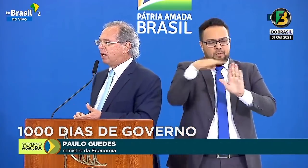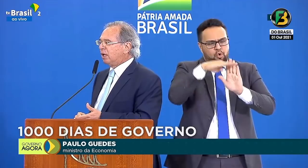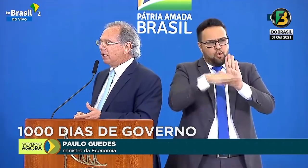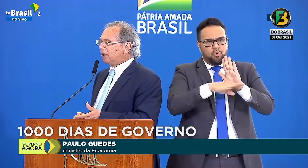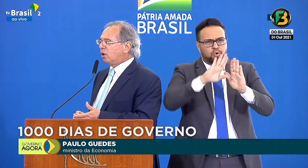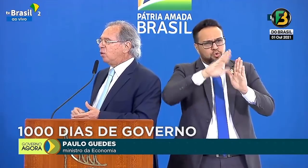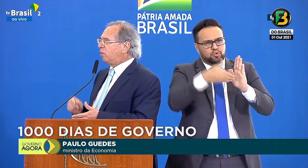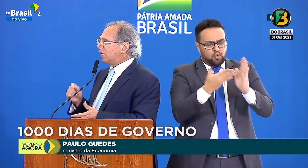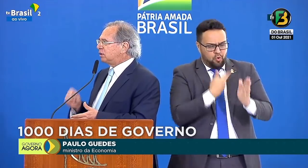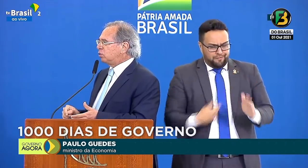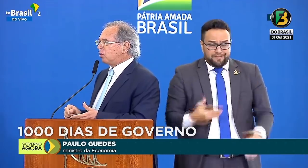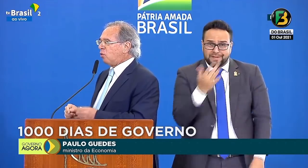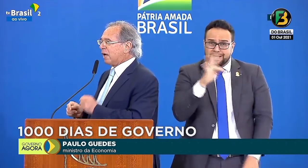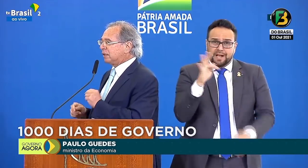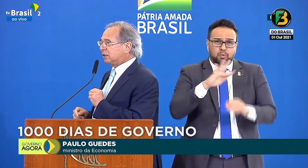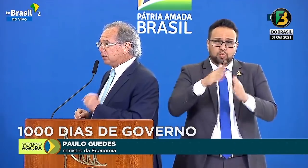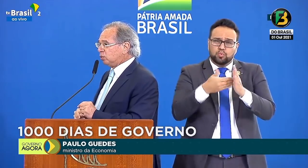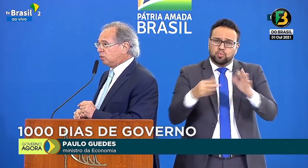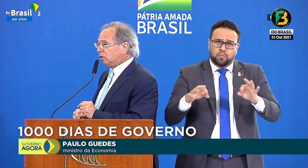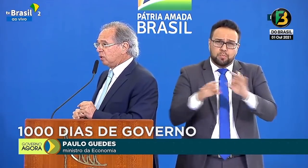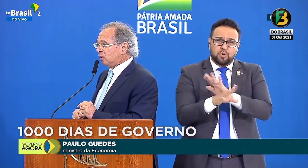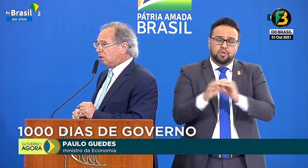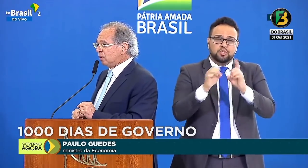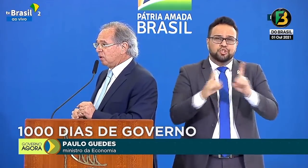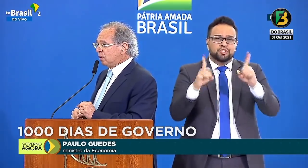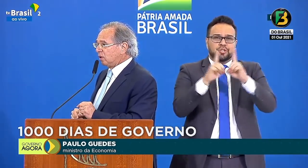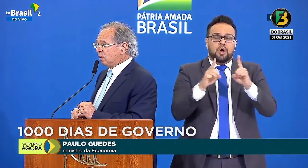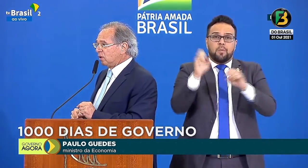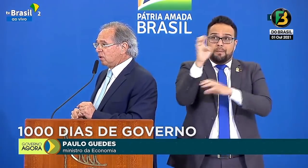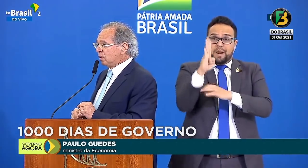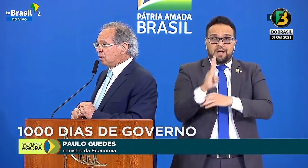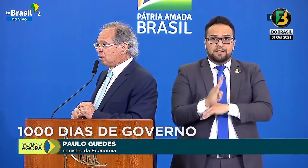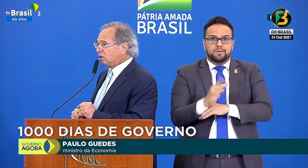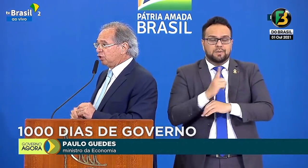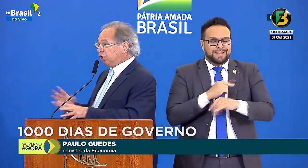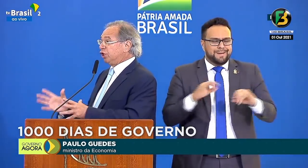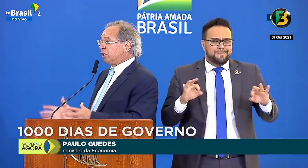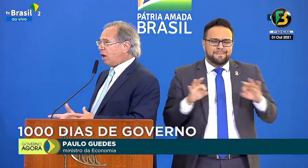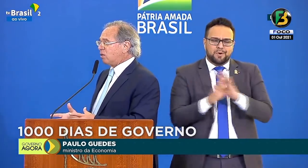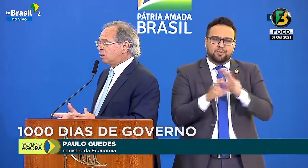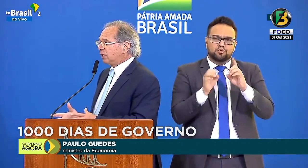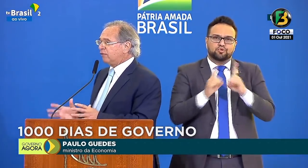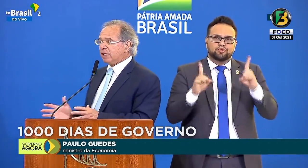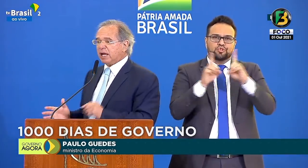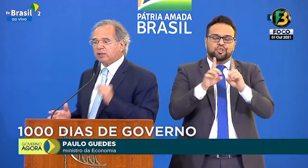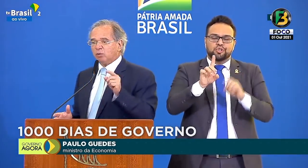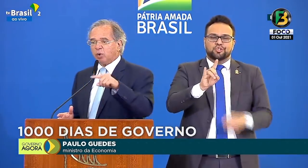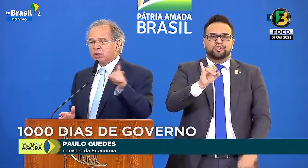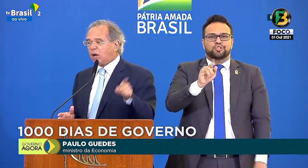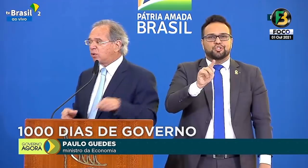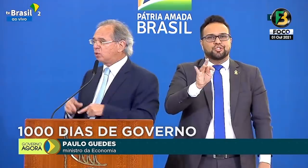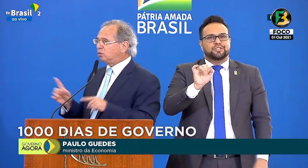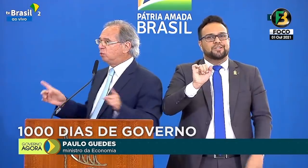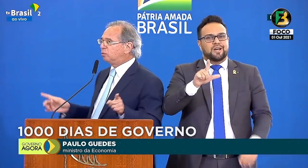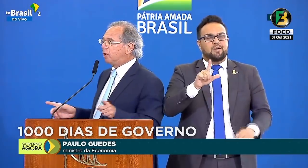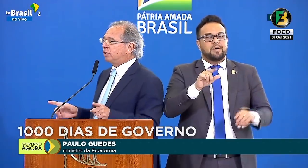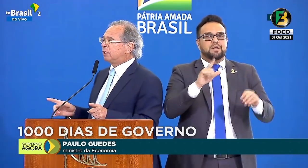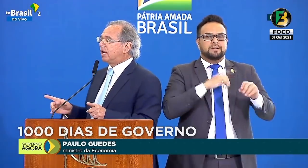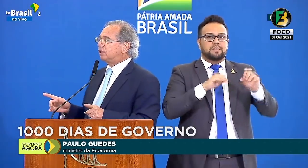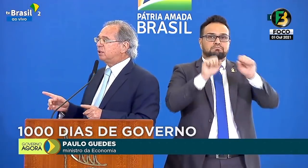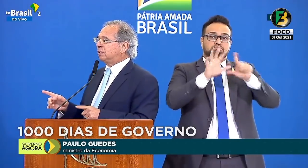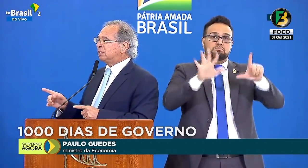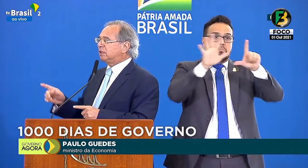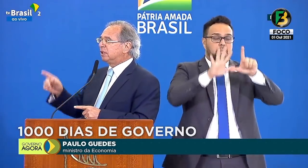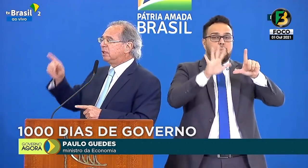digital. Então, o Brasil com o Brasil digital, que na verdade é um portal que todo mundo